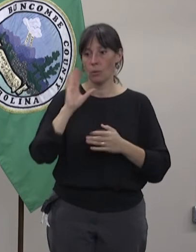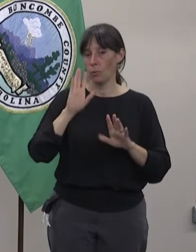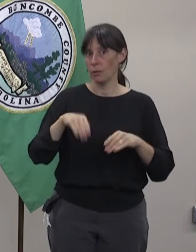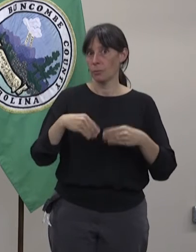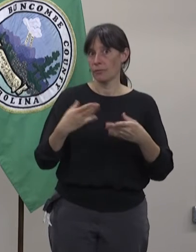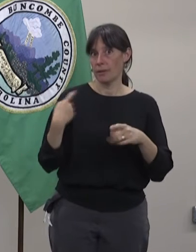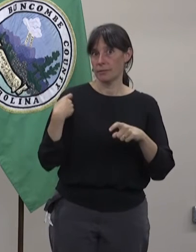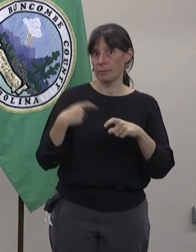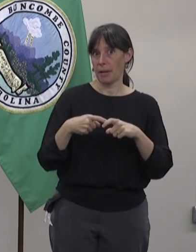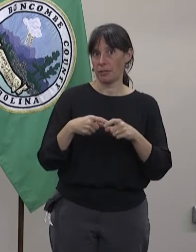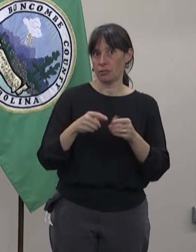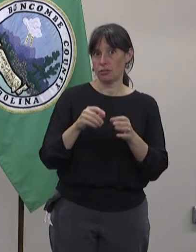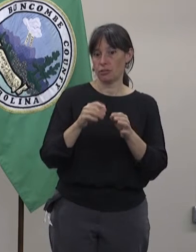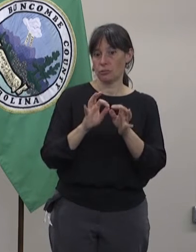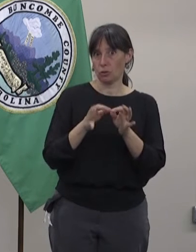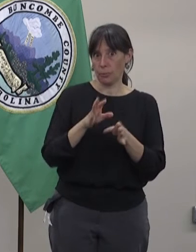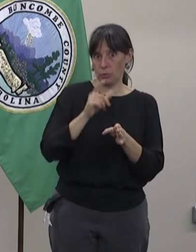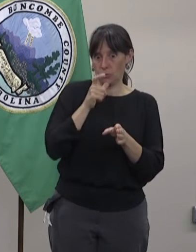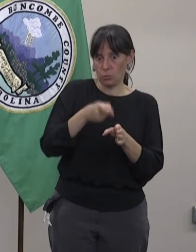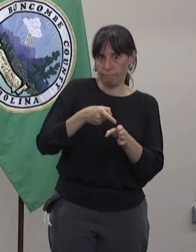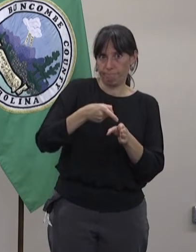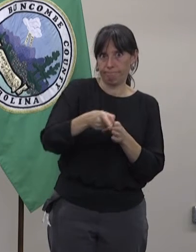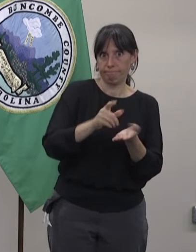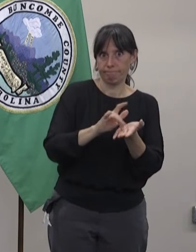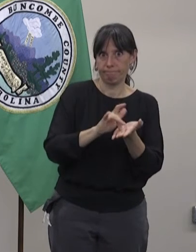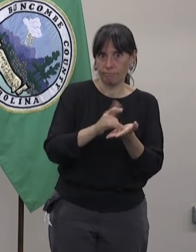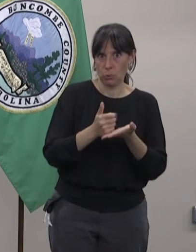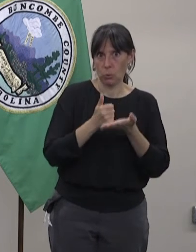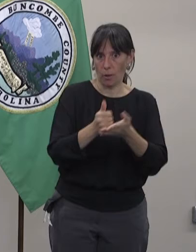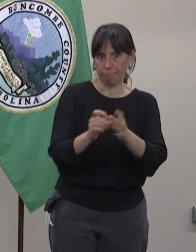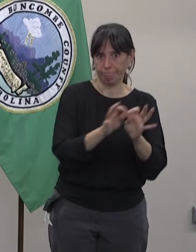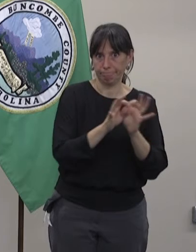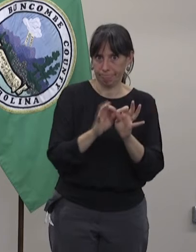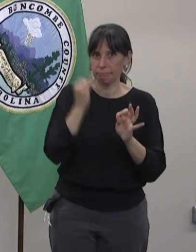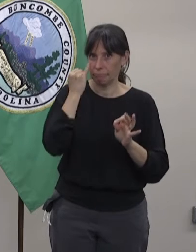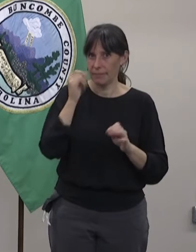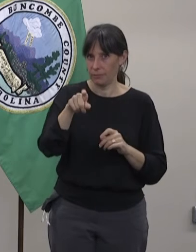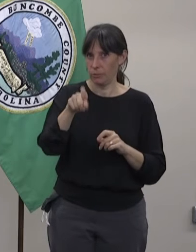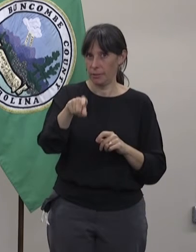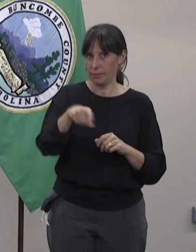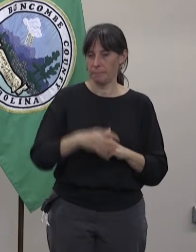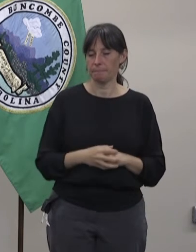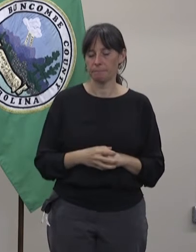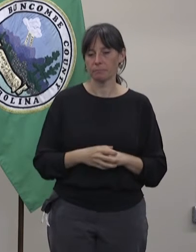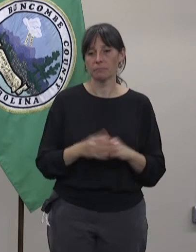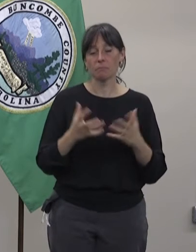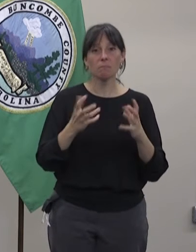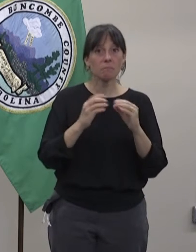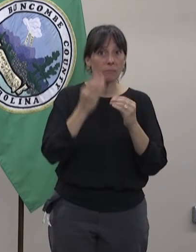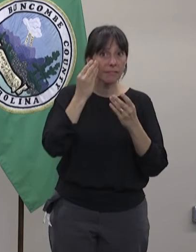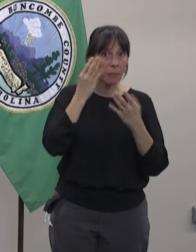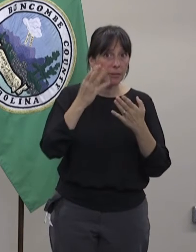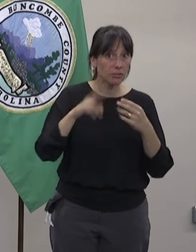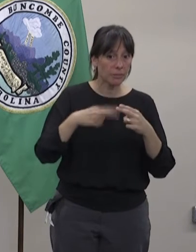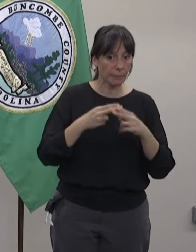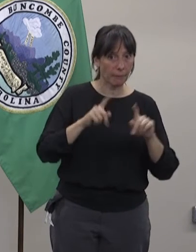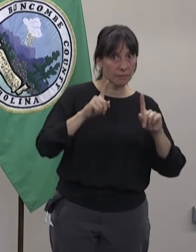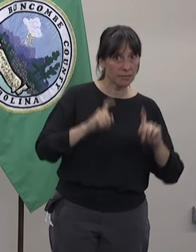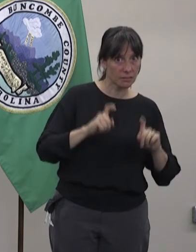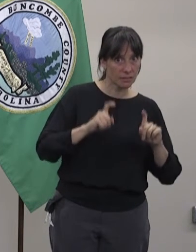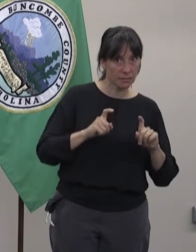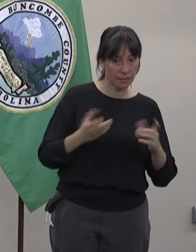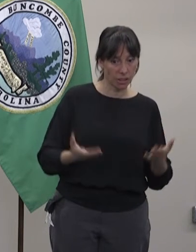para estos sitios comunitarios. Si tú tienes el seguro médico, por favor, tráete la tarjeta.